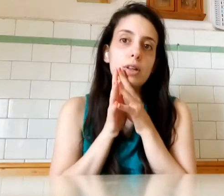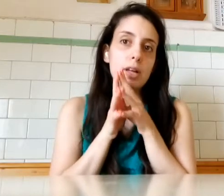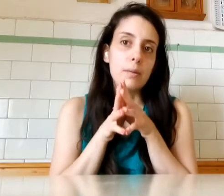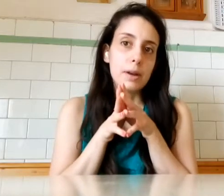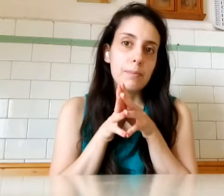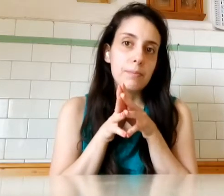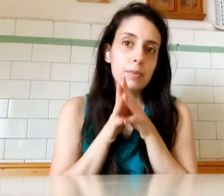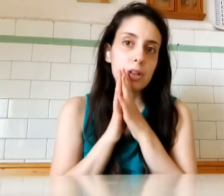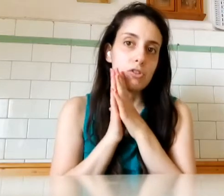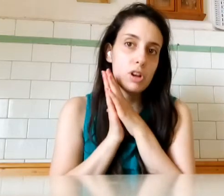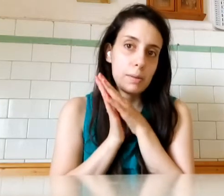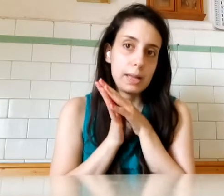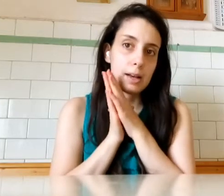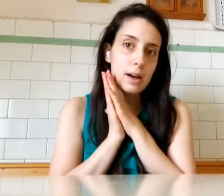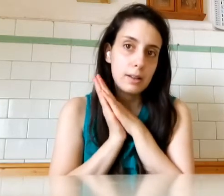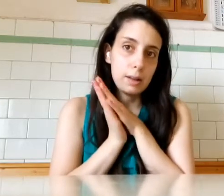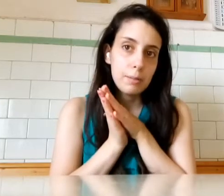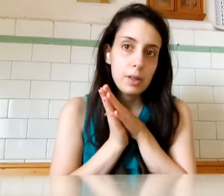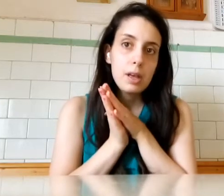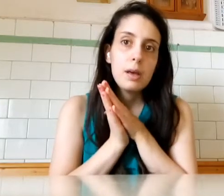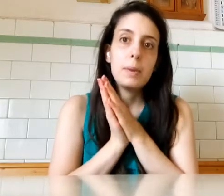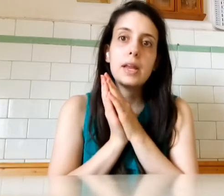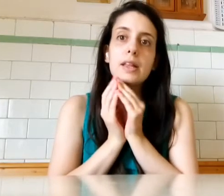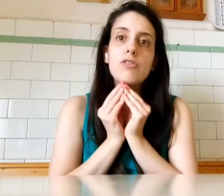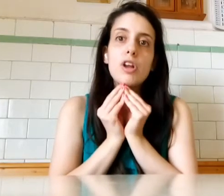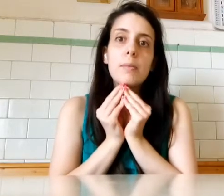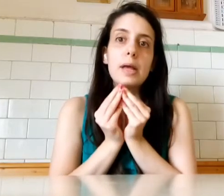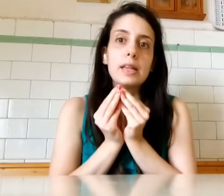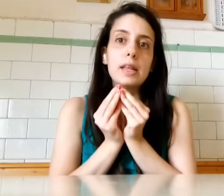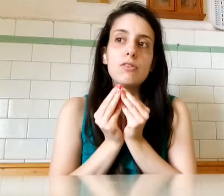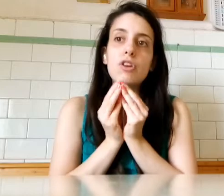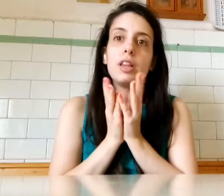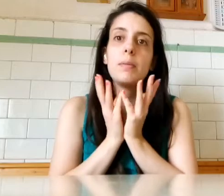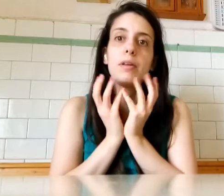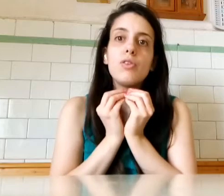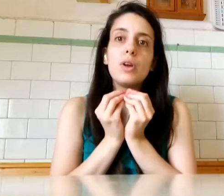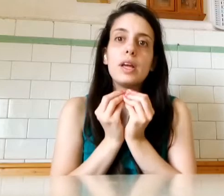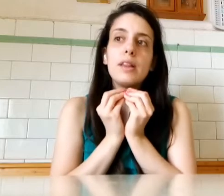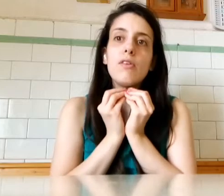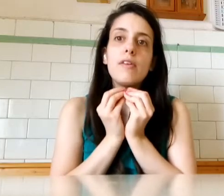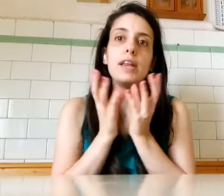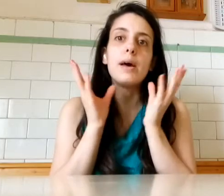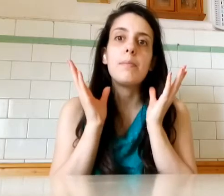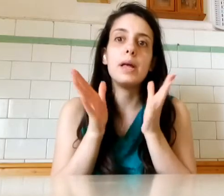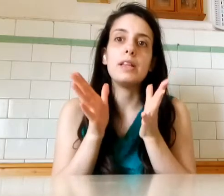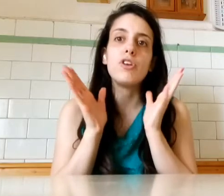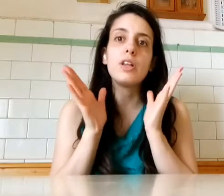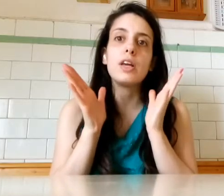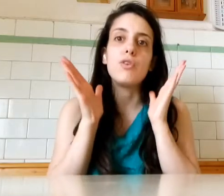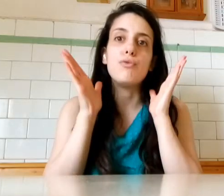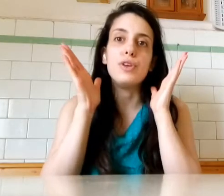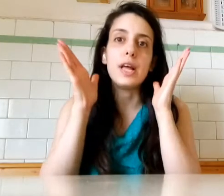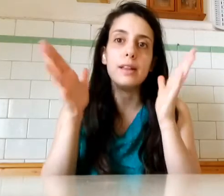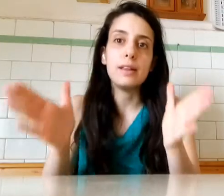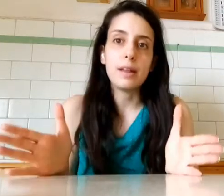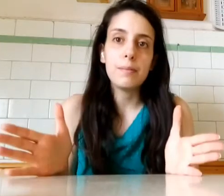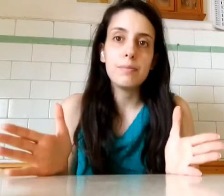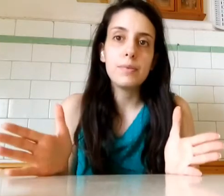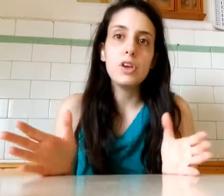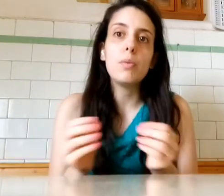Andarmene Sinceramente A casa Perché Sinceramente Certe persone Che stavano venire A prendere Certe confidenze Io